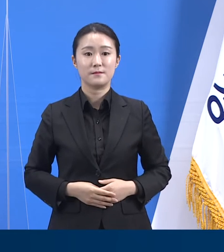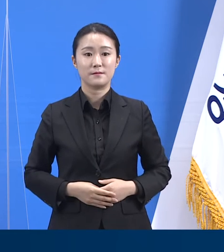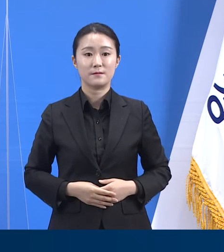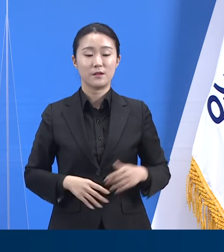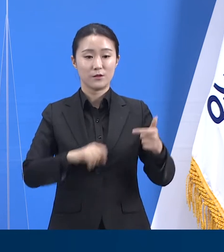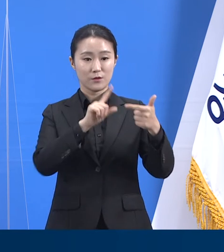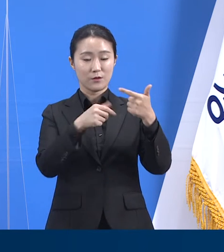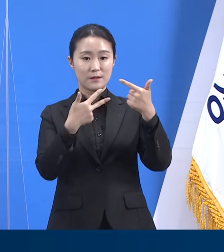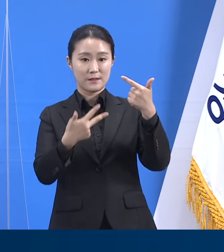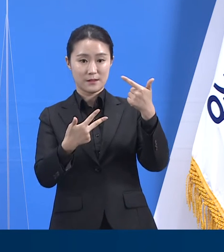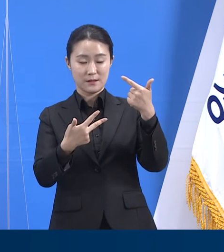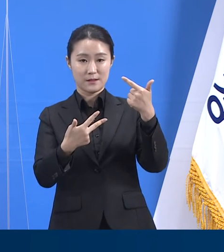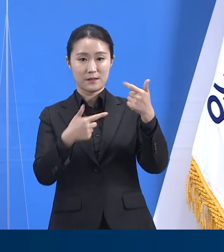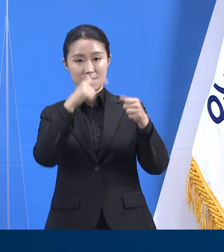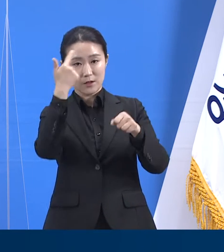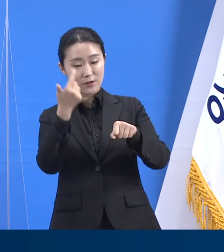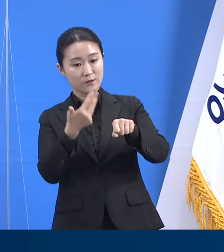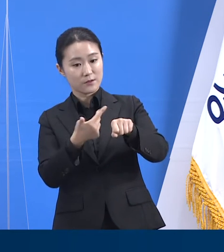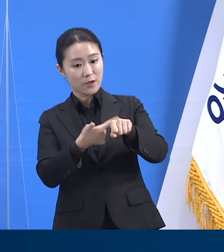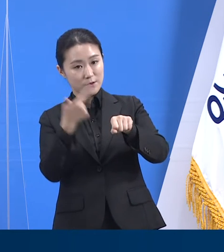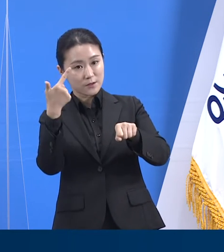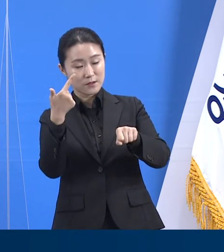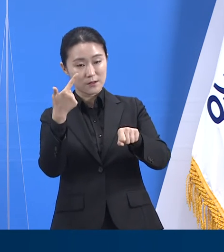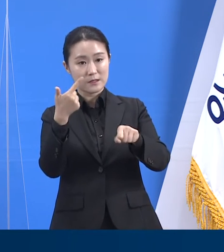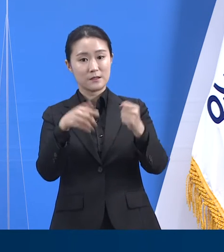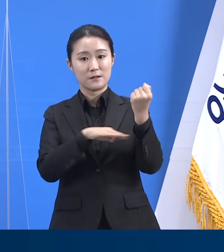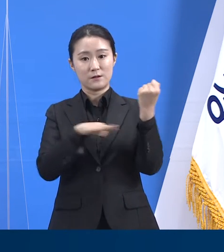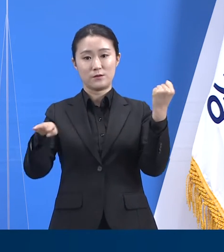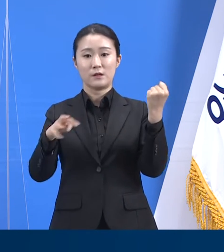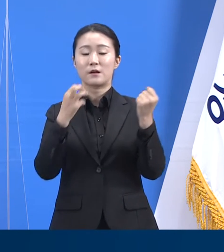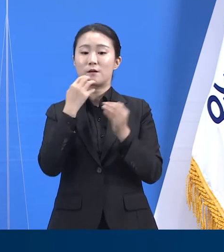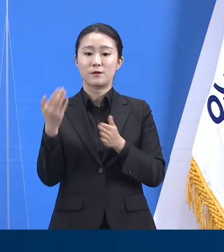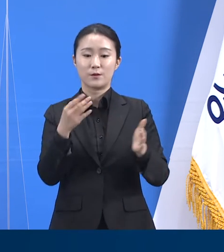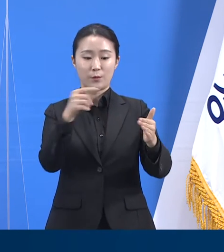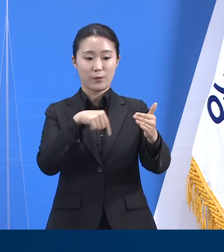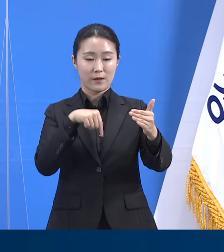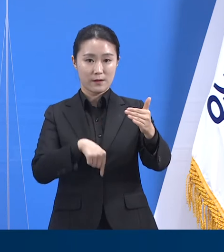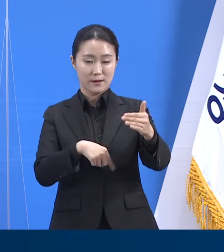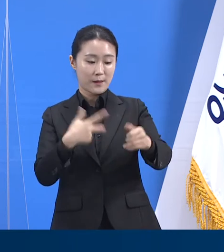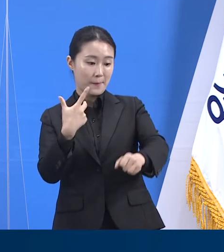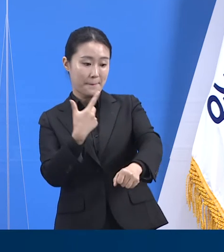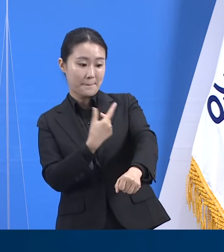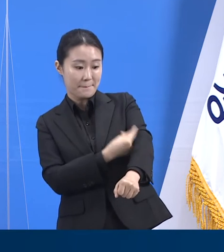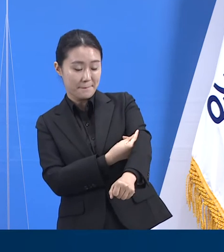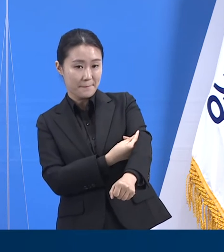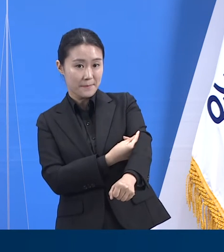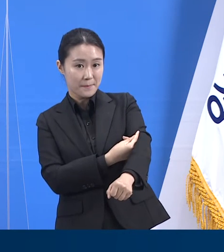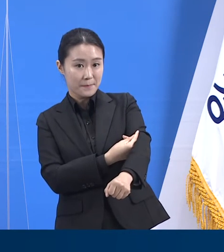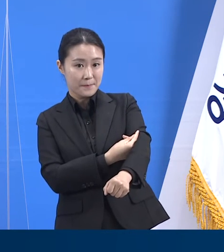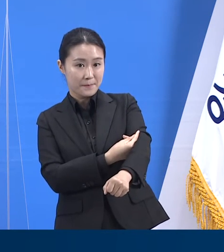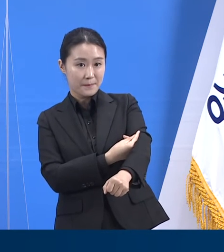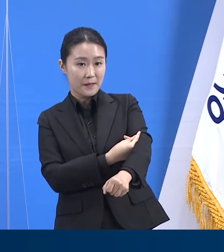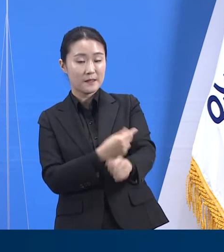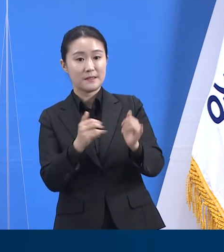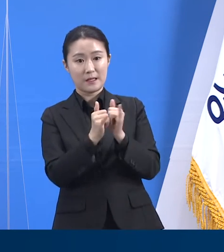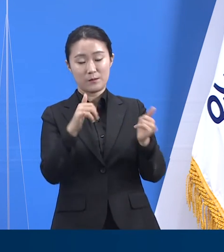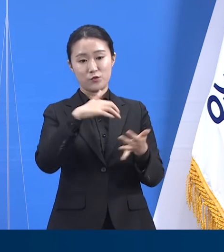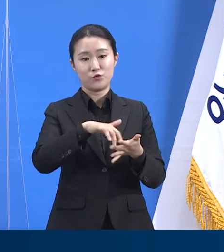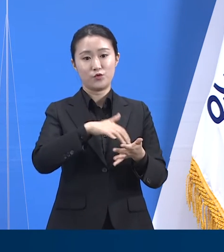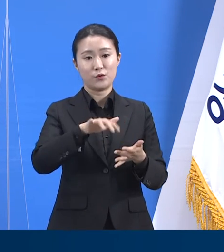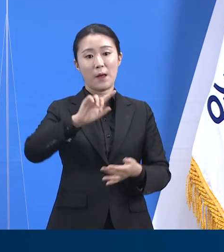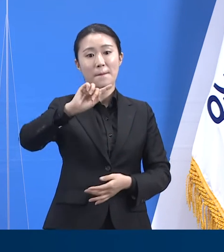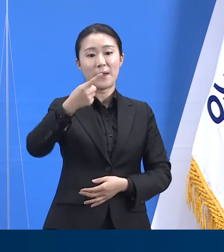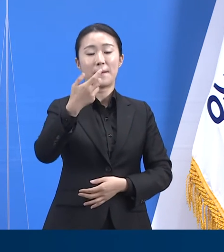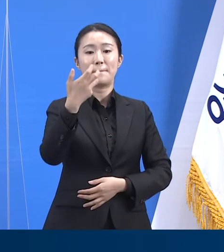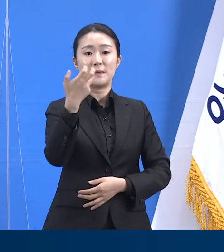6월 7일 18시 기준 도내에서 코로나19 예방접종을 1회 이상 받은 사람은 총 184만